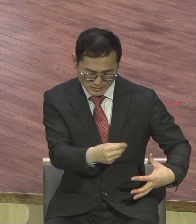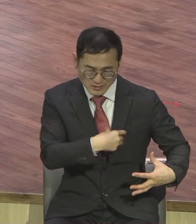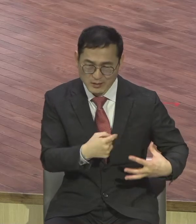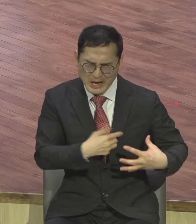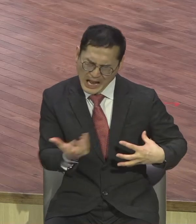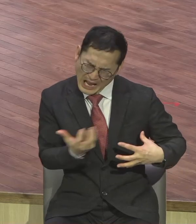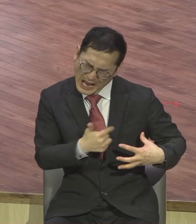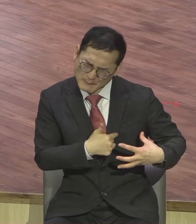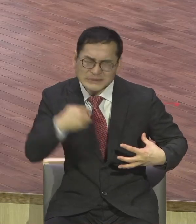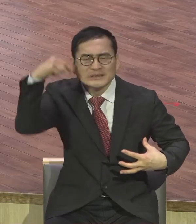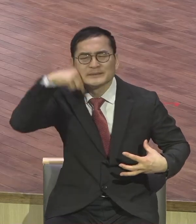아멘